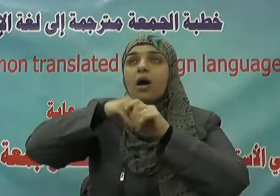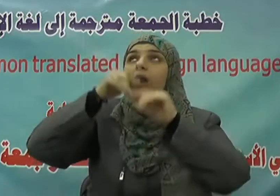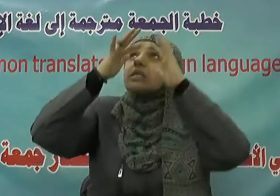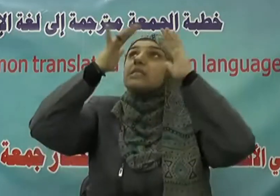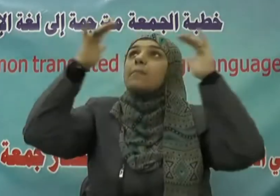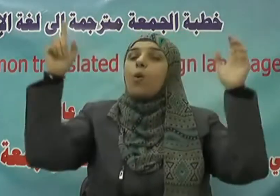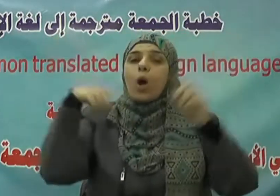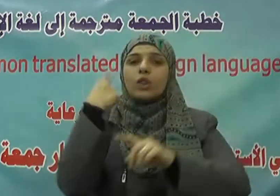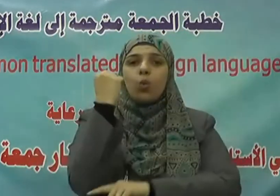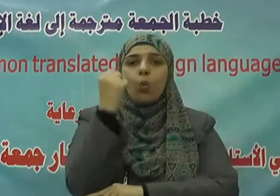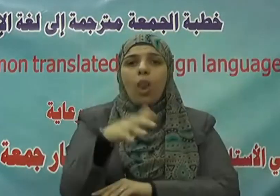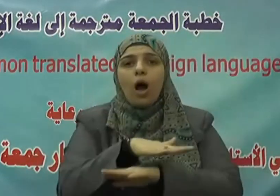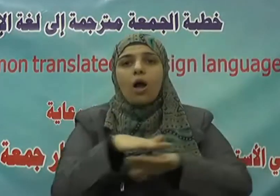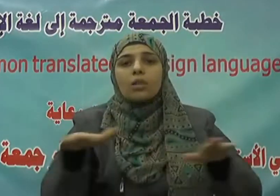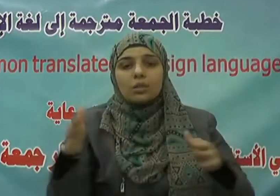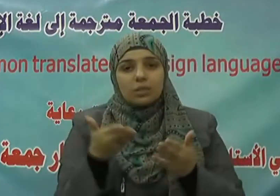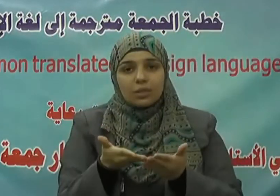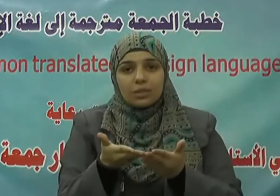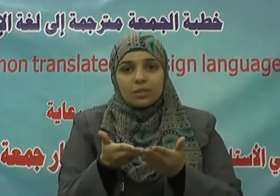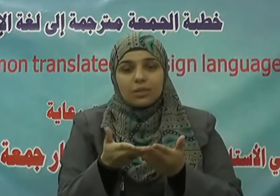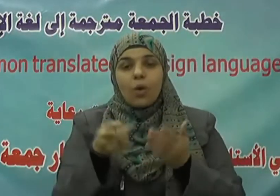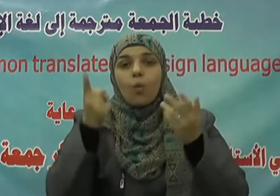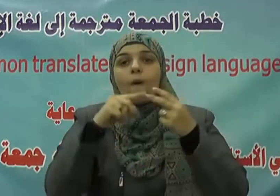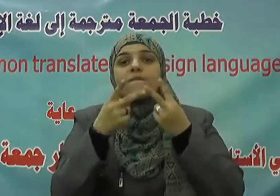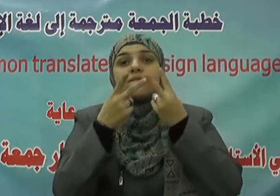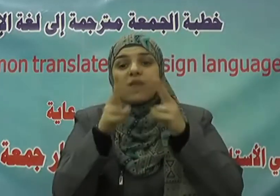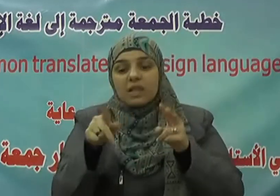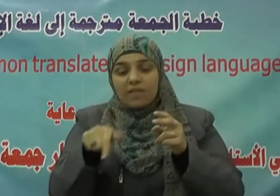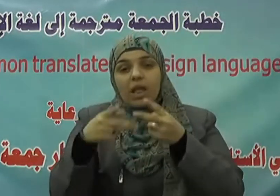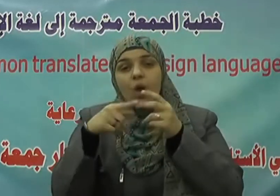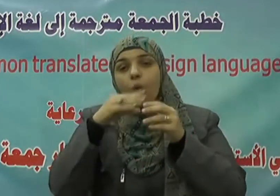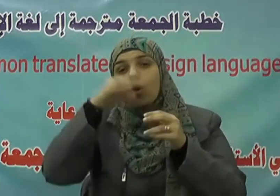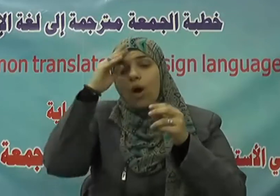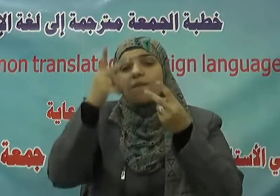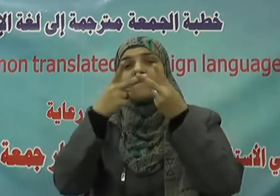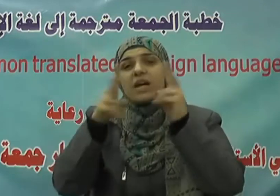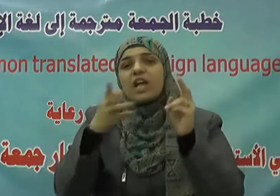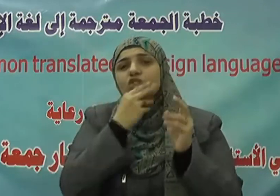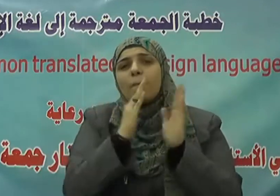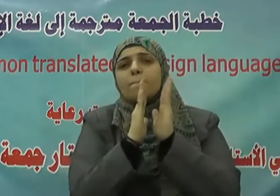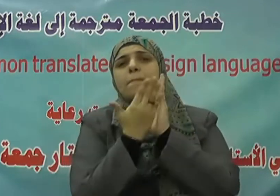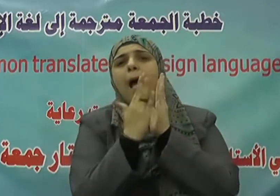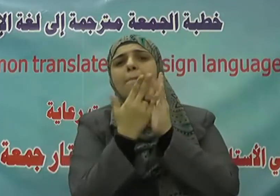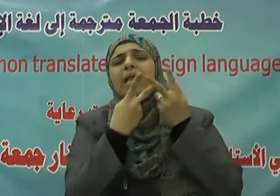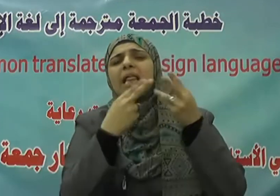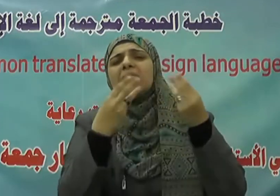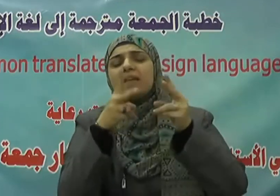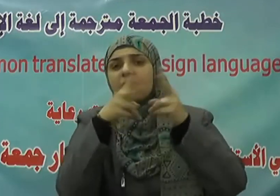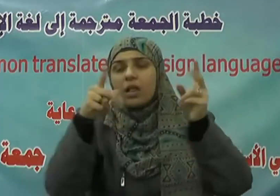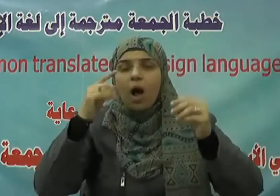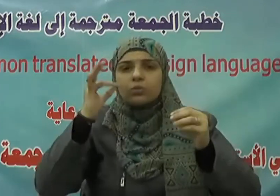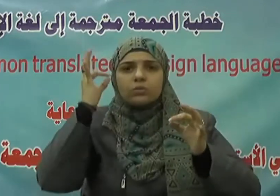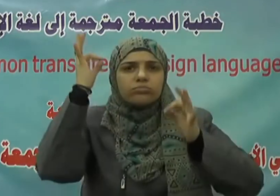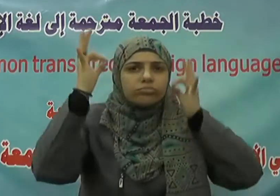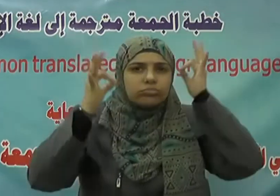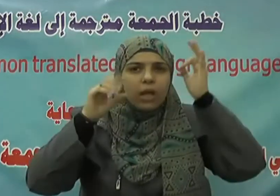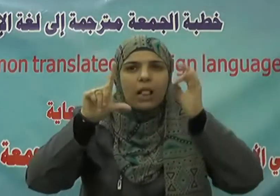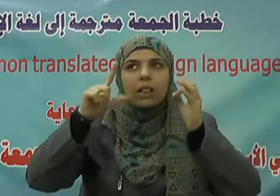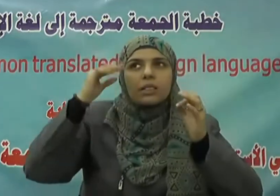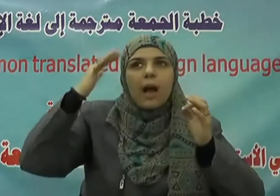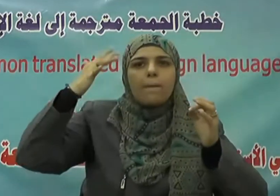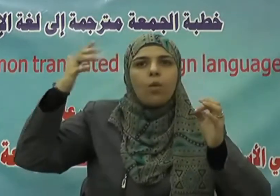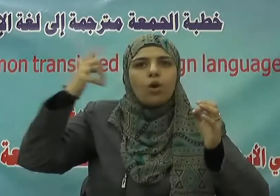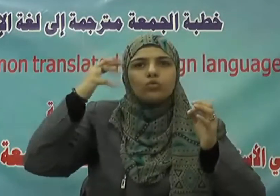وفتح لنا القرآن الكريم أبواب التدبر والتأمل فقال جل